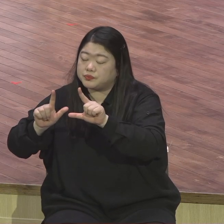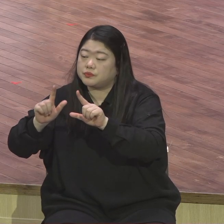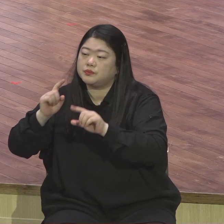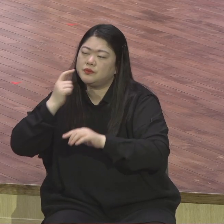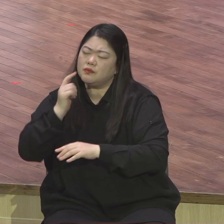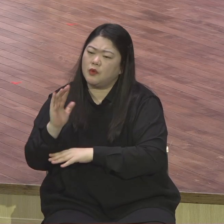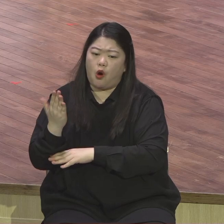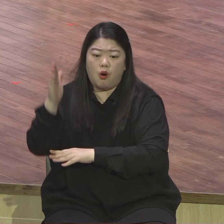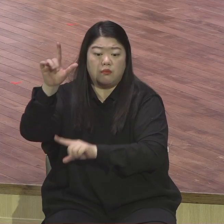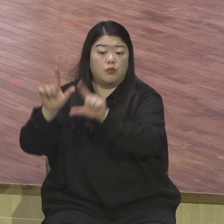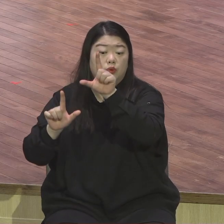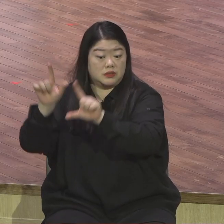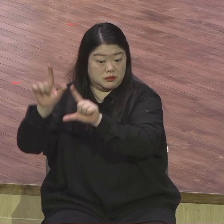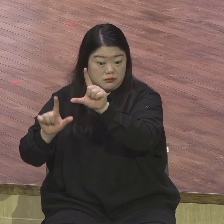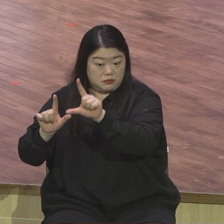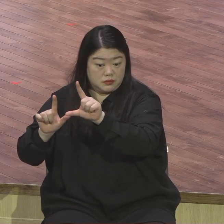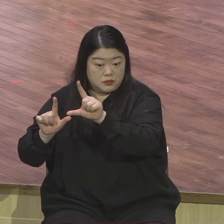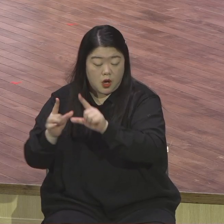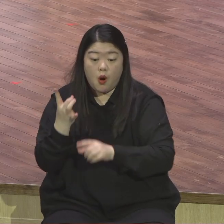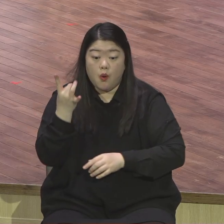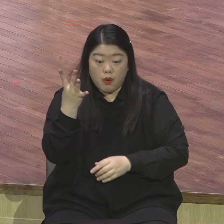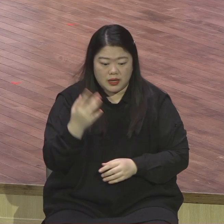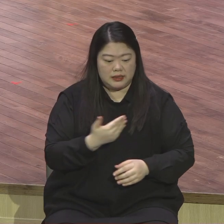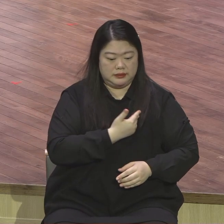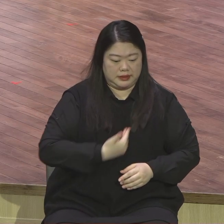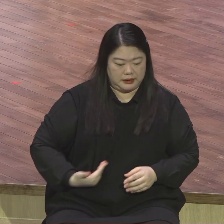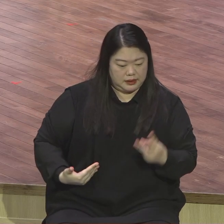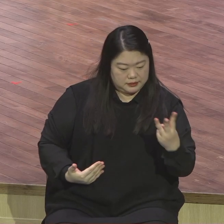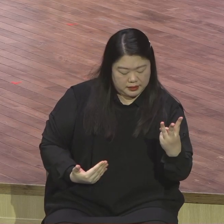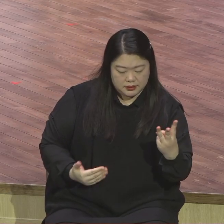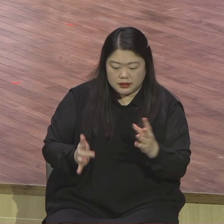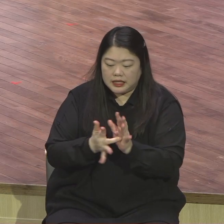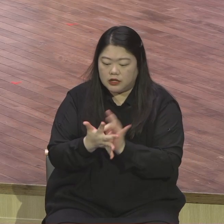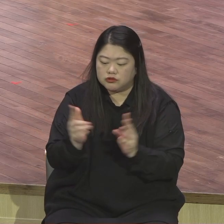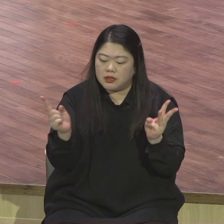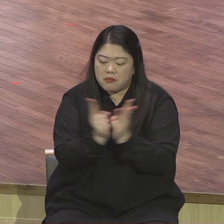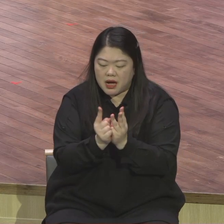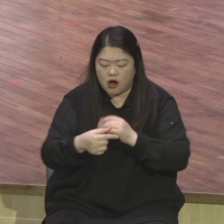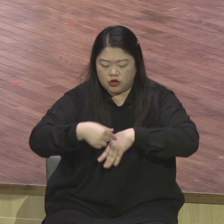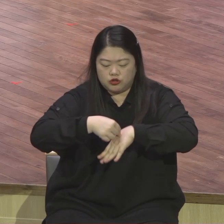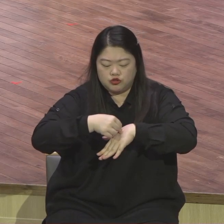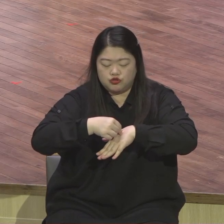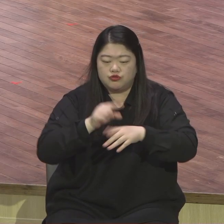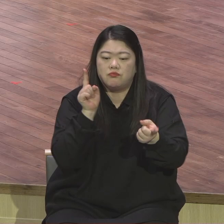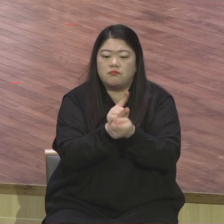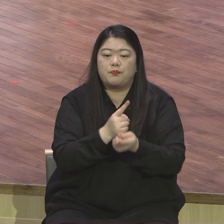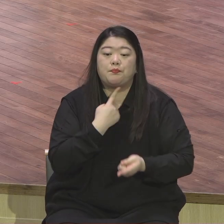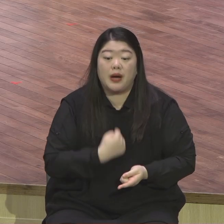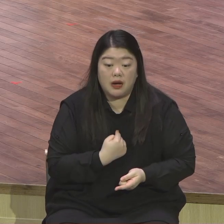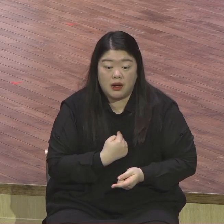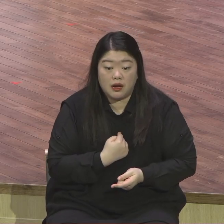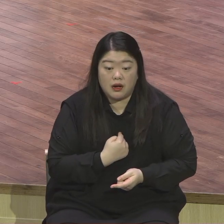예수님의 신성을 완전히 그렇게 드러난 장면이었어요 잠깐 보여준 겁니다